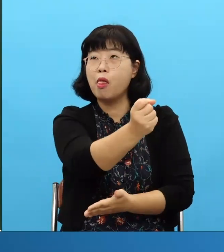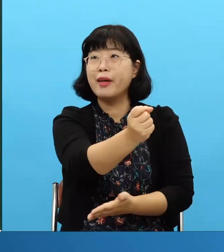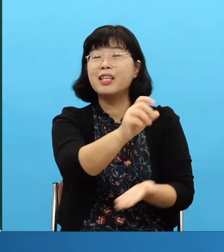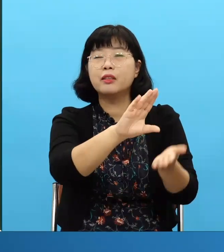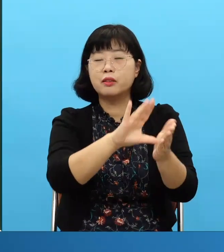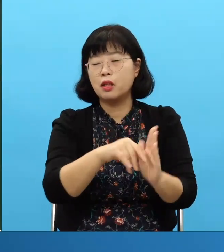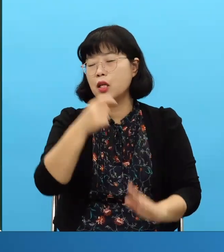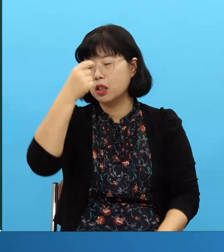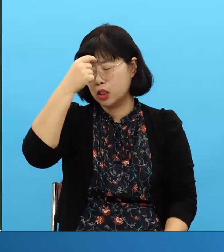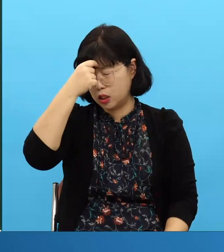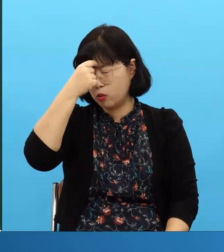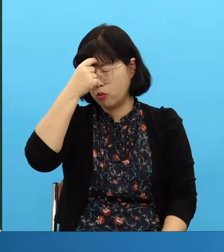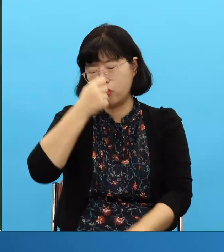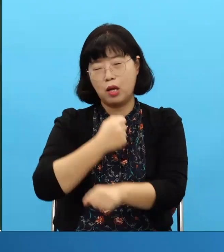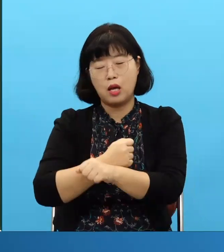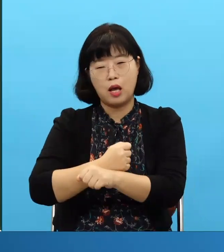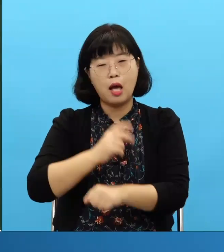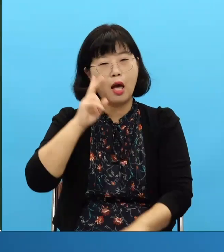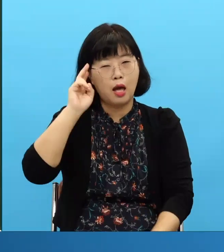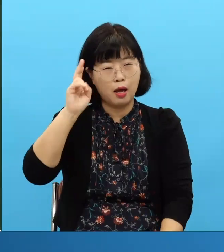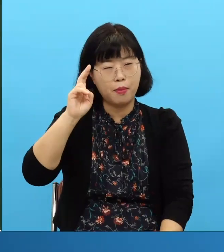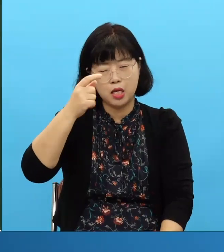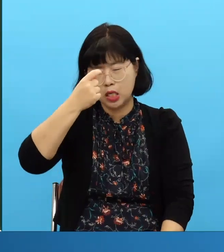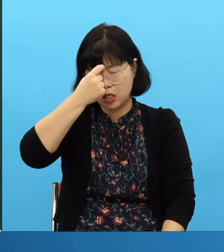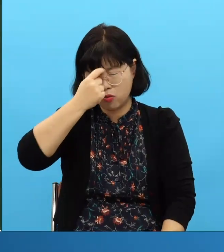Seguramente oró, ¿verdad? No sería de cualquier manera